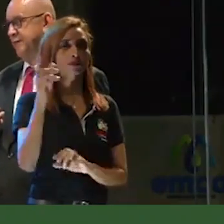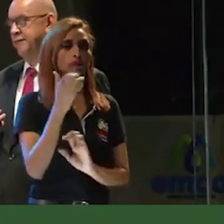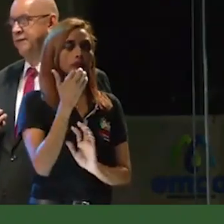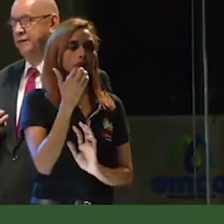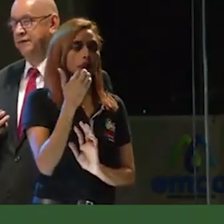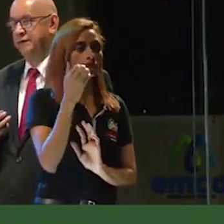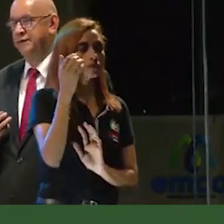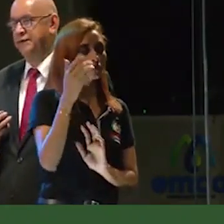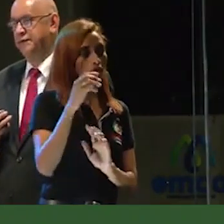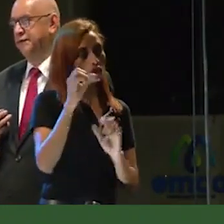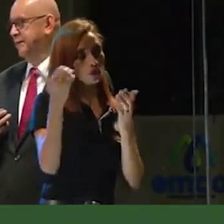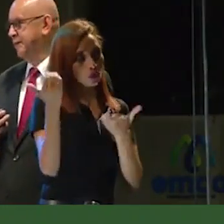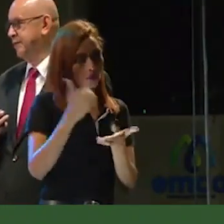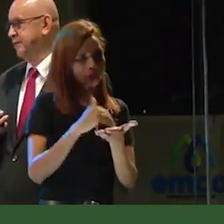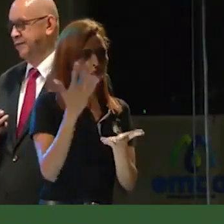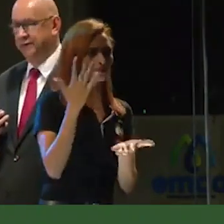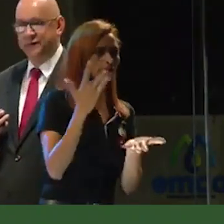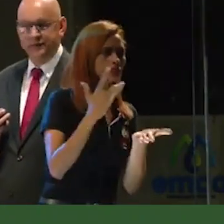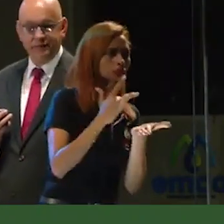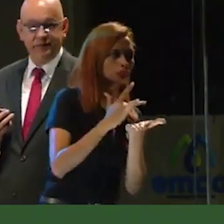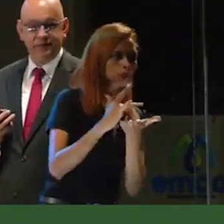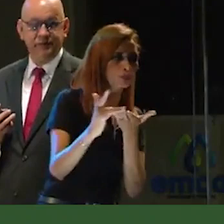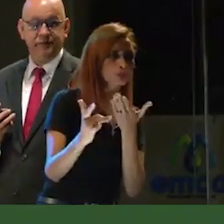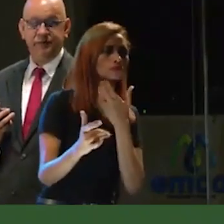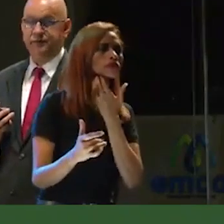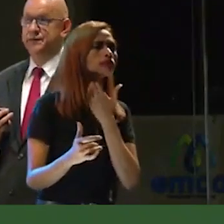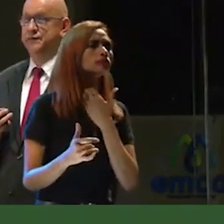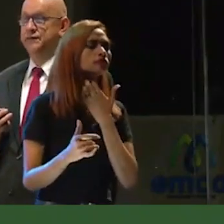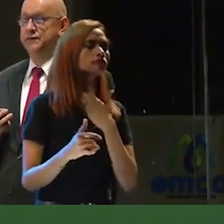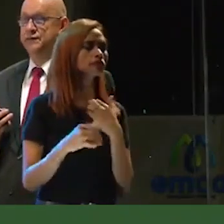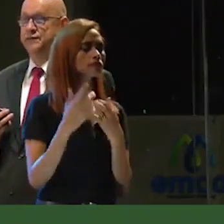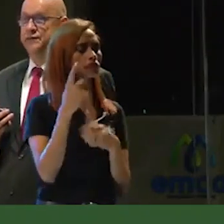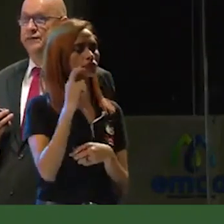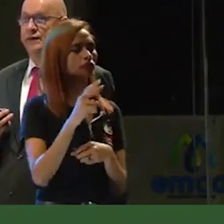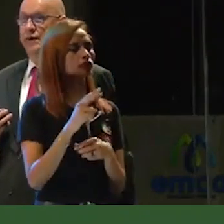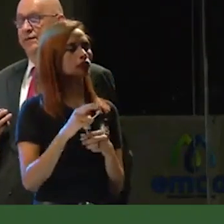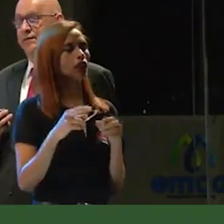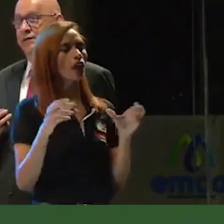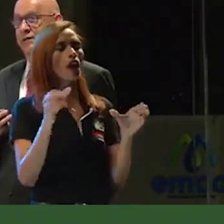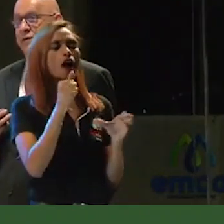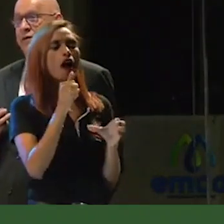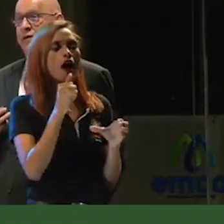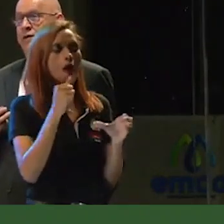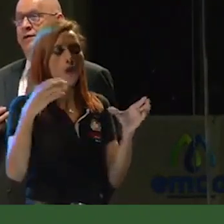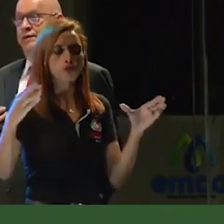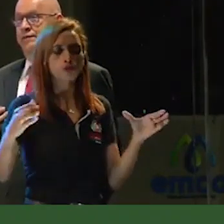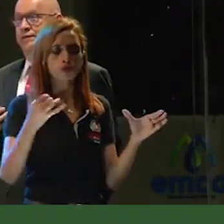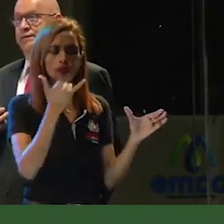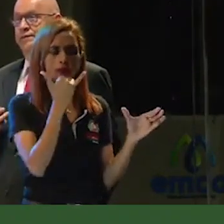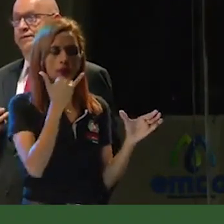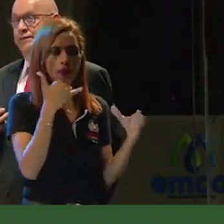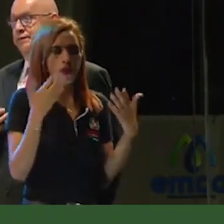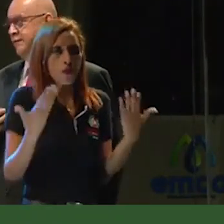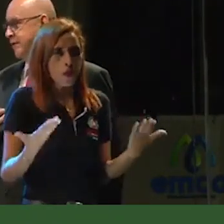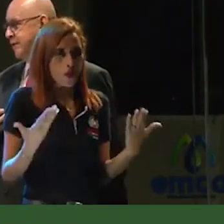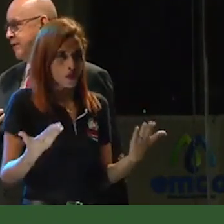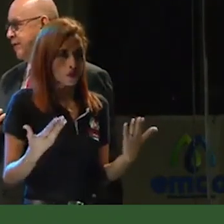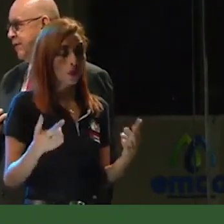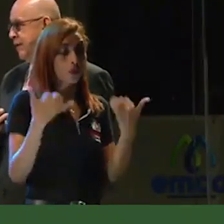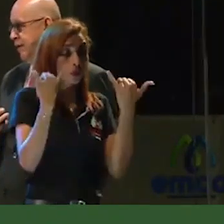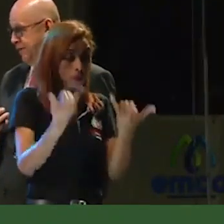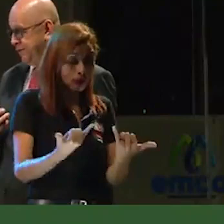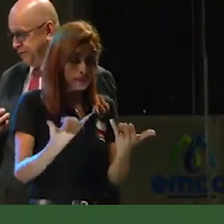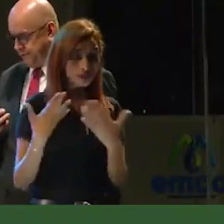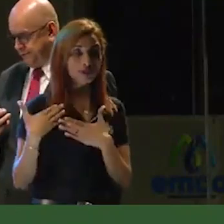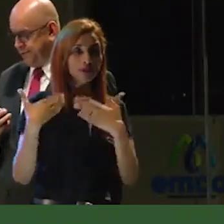empezar a verse descontaminadas con colectores, intersectores, llegar a las plantas de tratamiento de agas residuales. Entonces, el día de hoy, felicitar